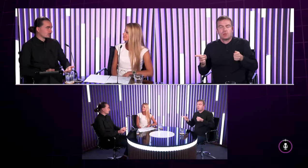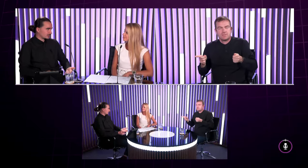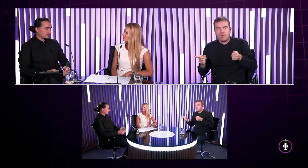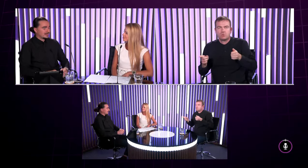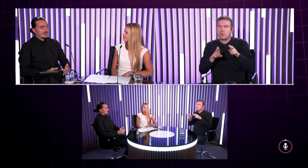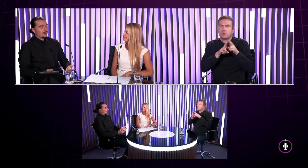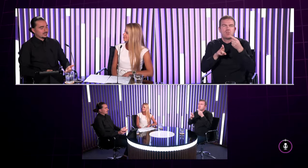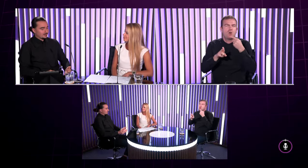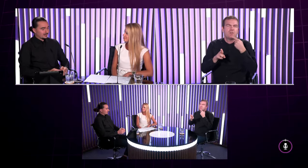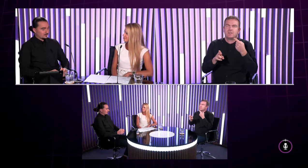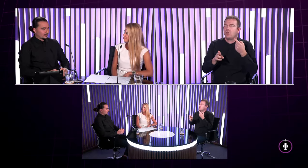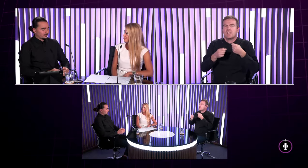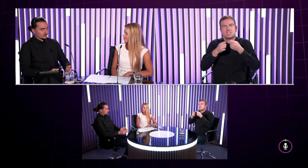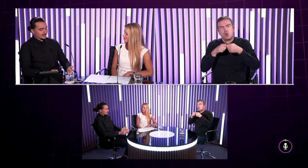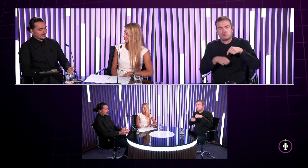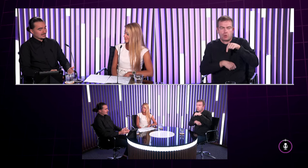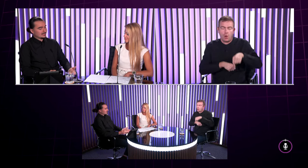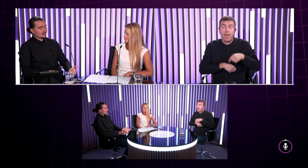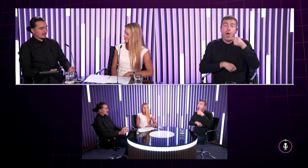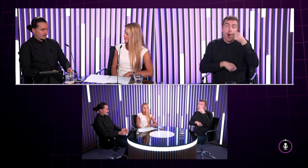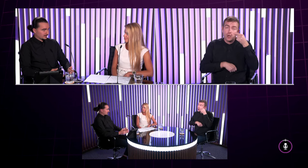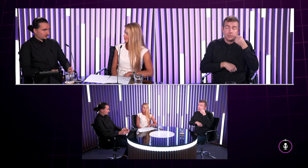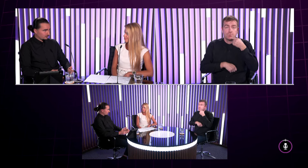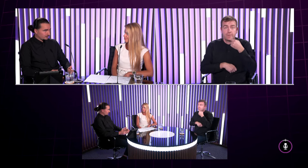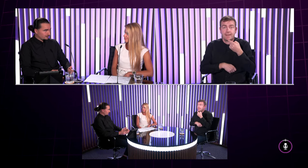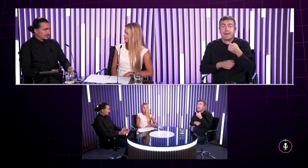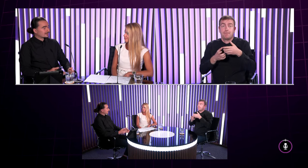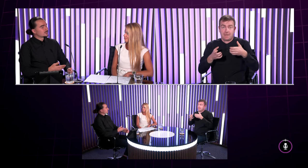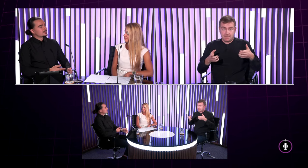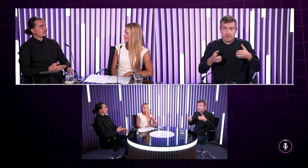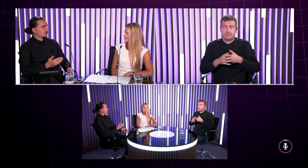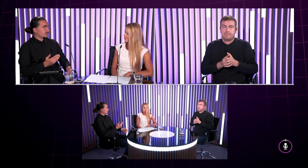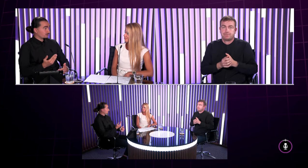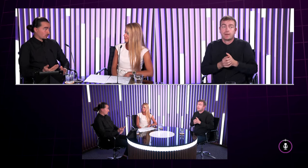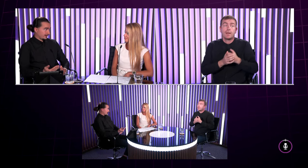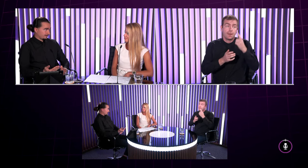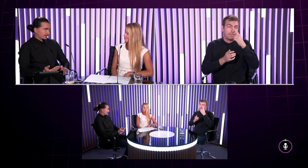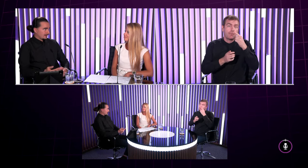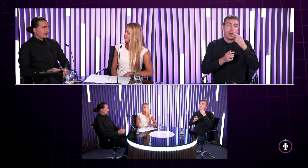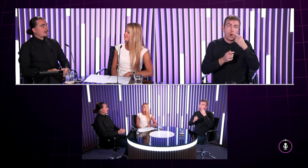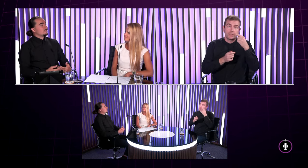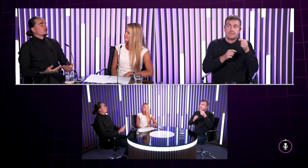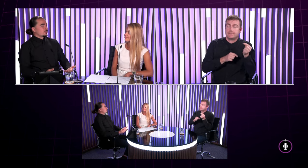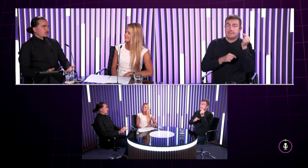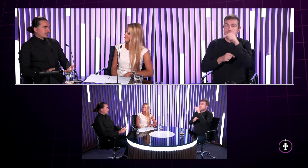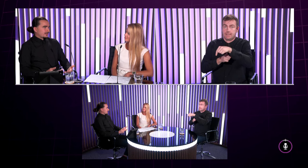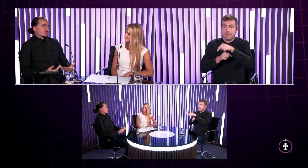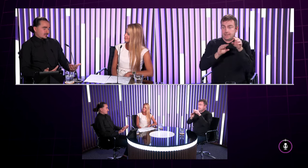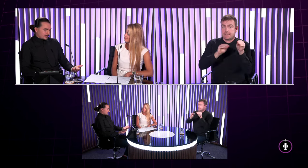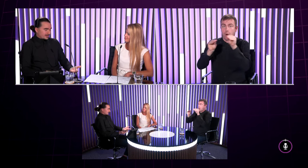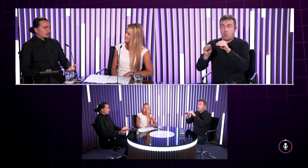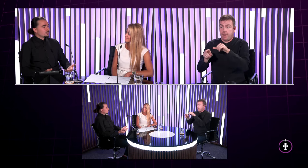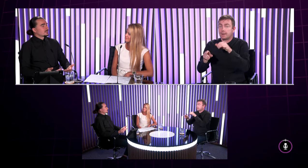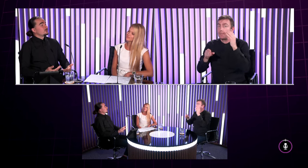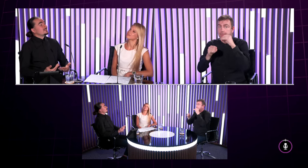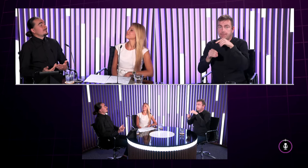je to zložité A otec mi povedal takú príhodu že keď sa tam teda nasťahovali do toho bytu tak všetci mali zvončeky zvukové Moji rodičia tým